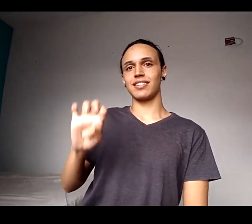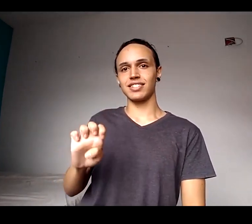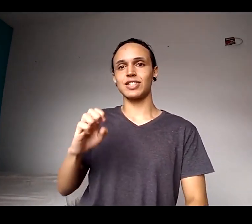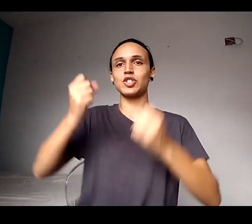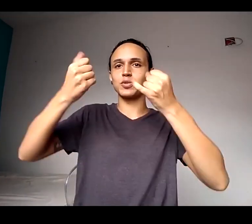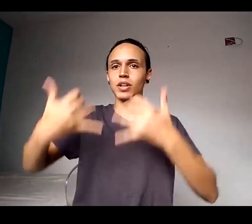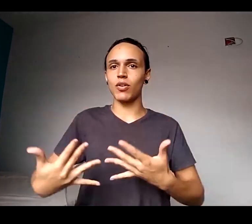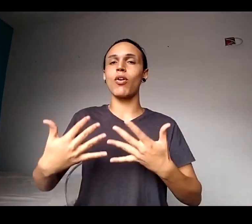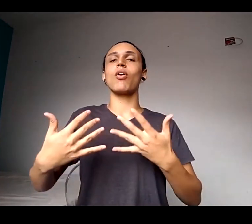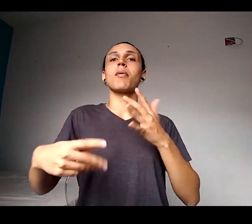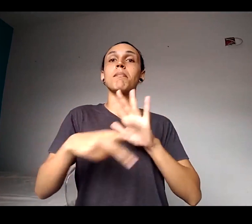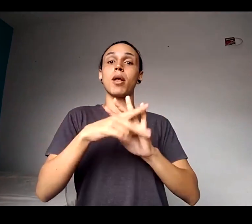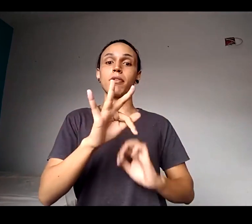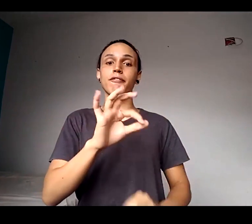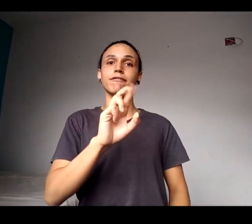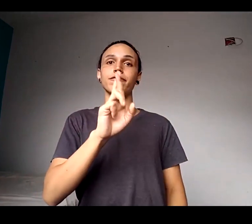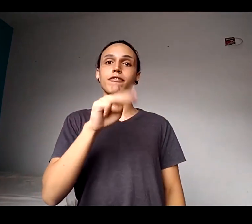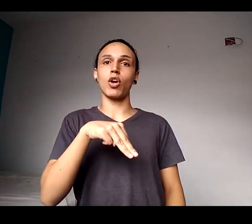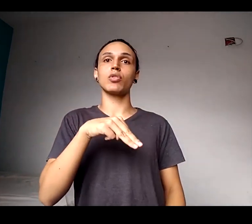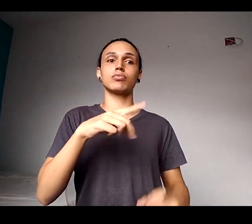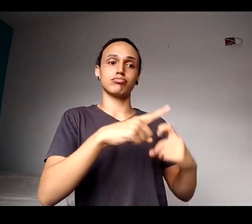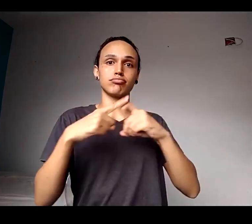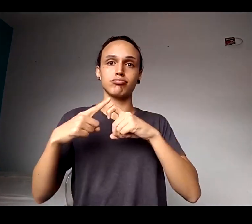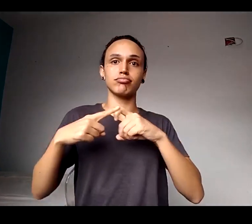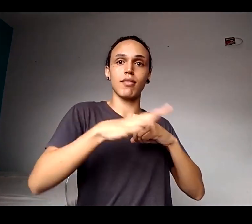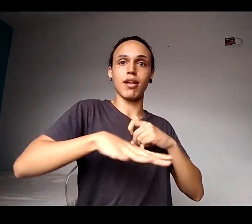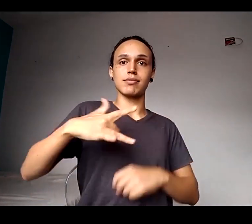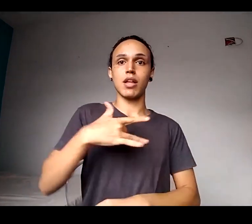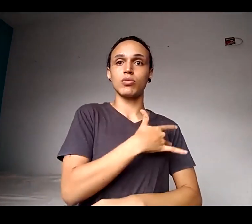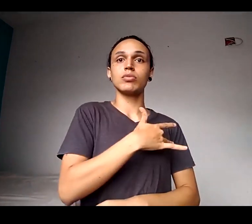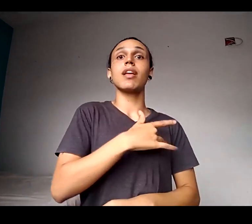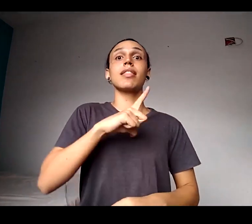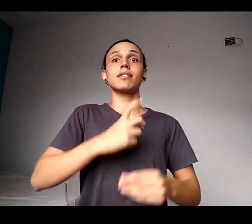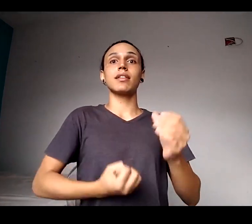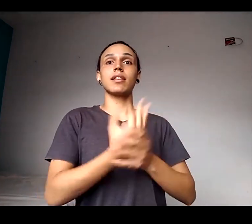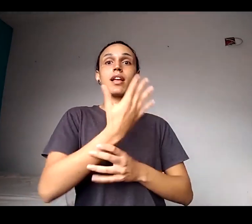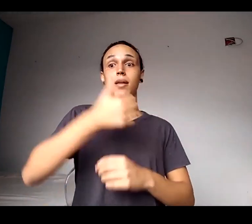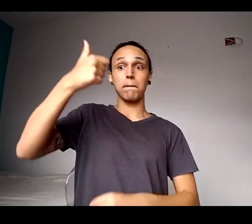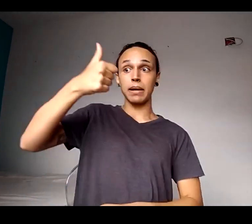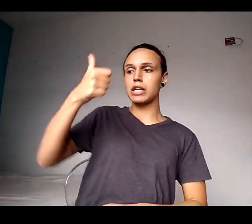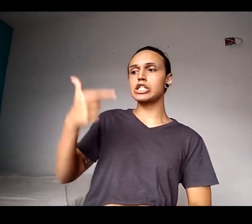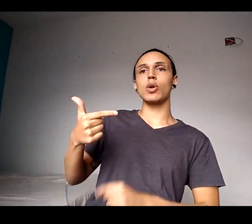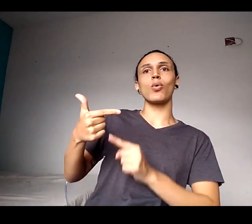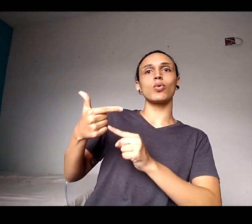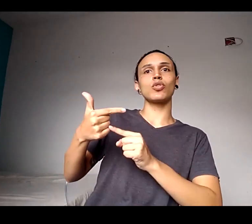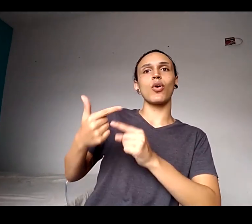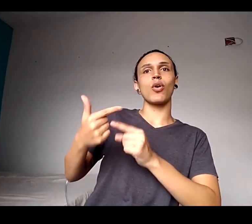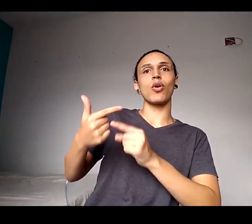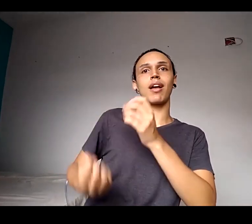das Residências em Saúde, a gente formou um subgrupo com a participação também de alguns segmentos da